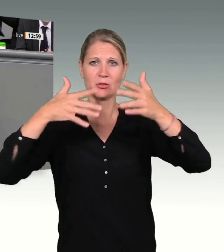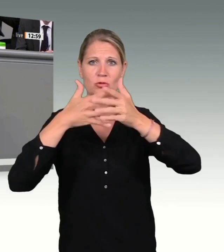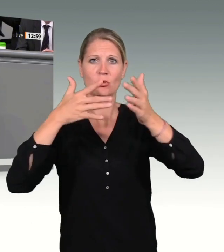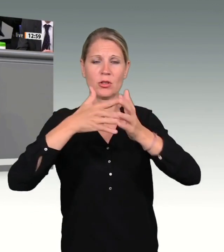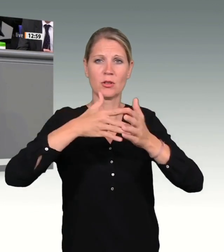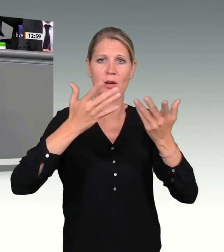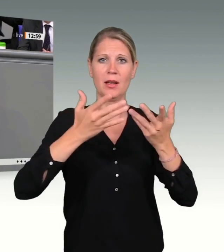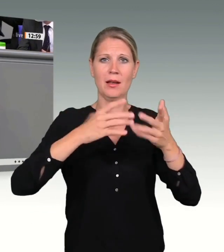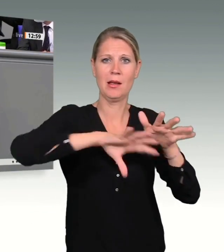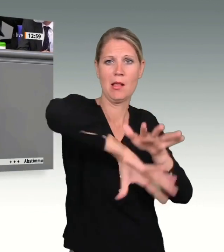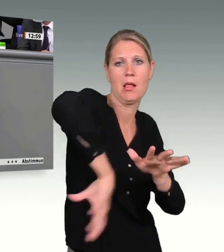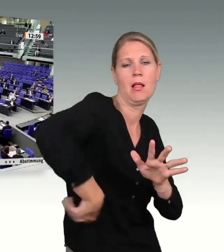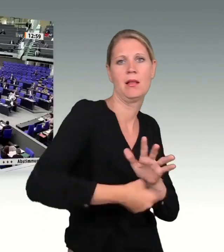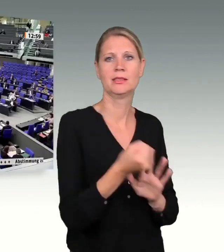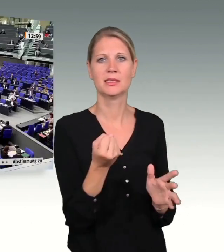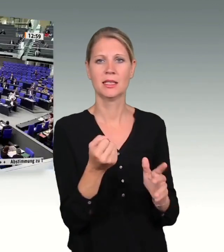und Herren.